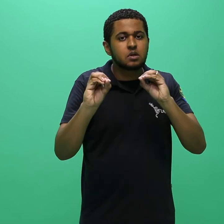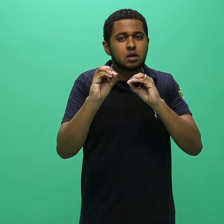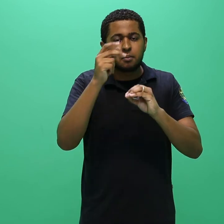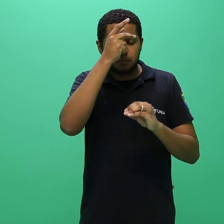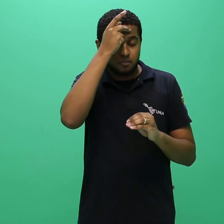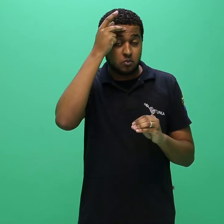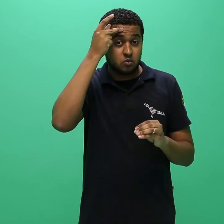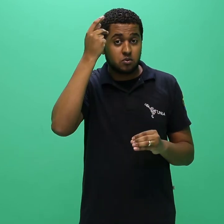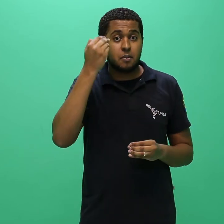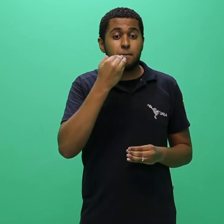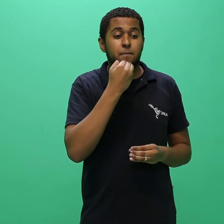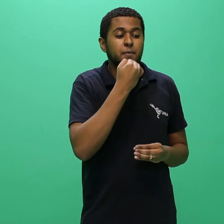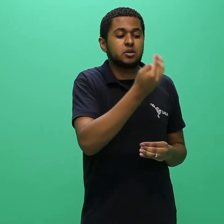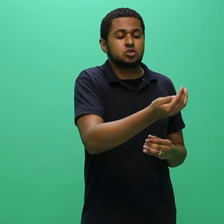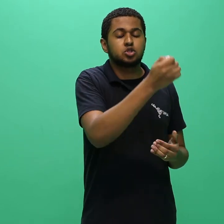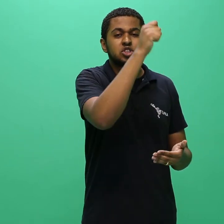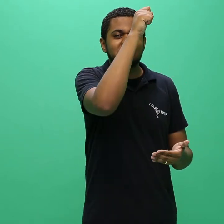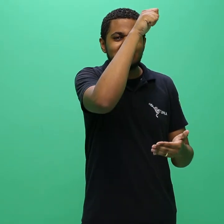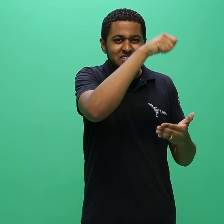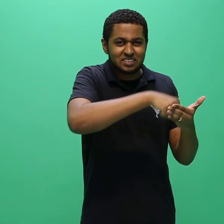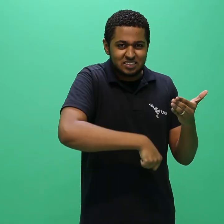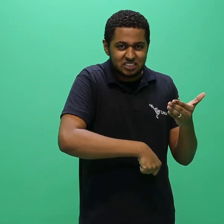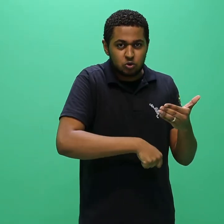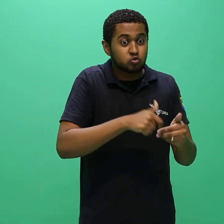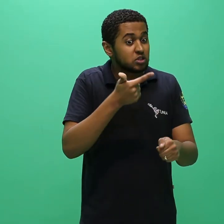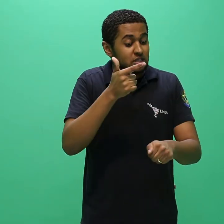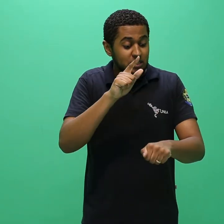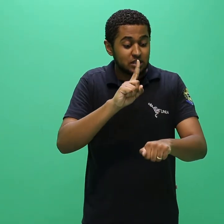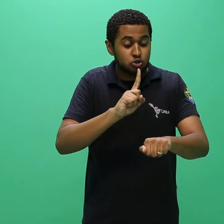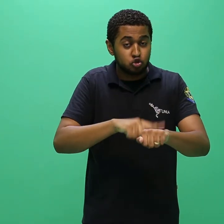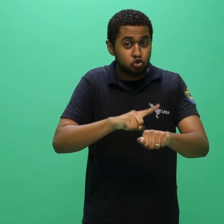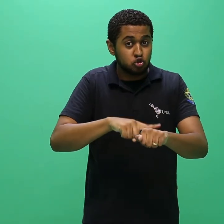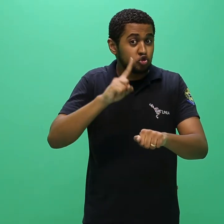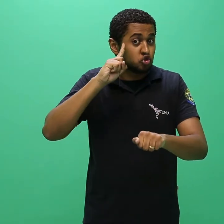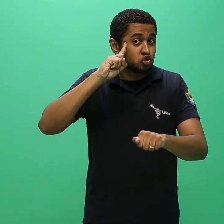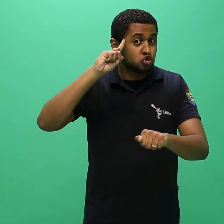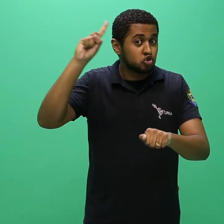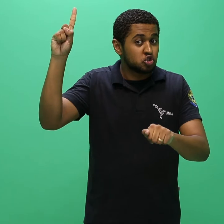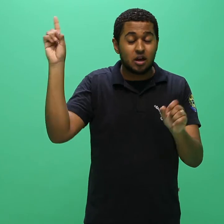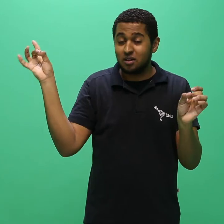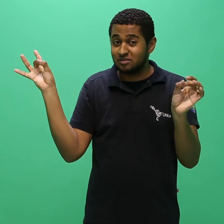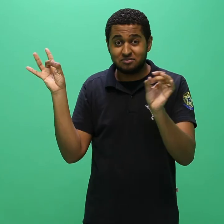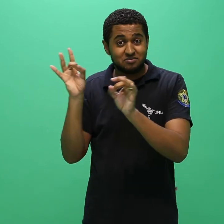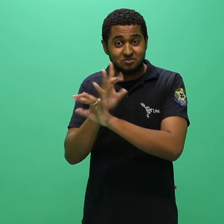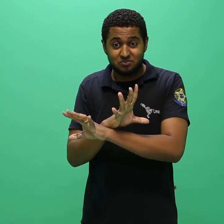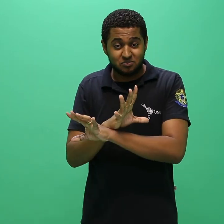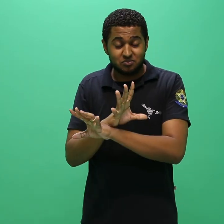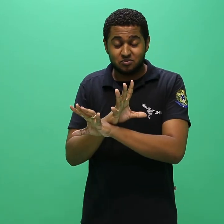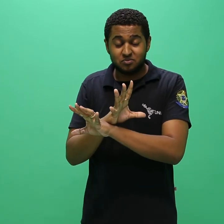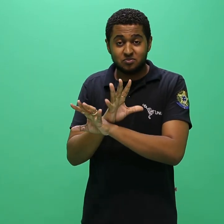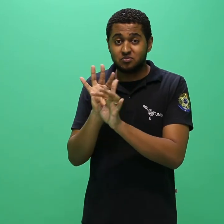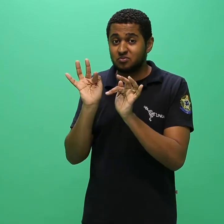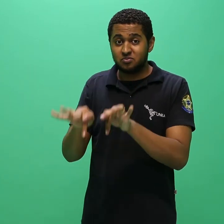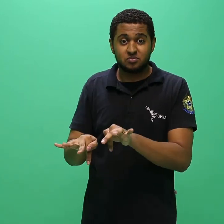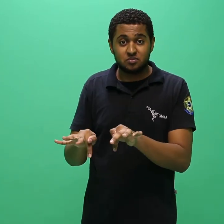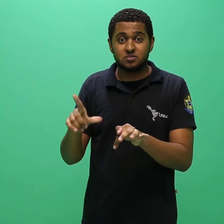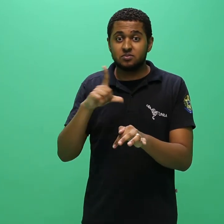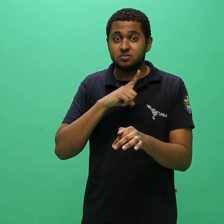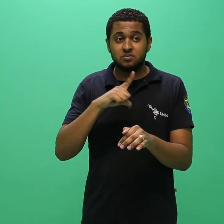Não serão aceitas em nenhuma hipótese solicitações de inscrição fora do prazo